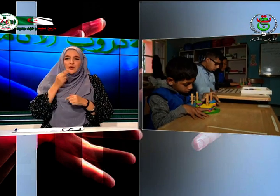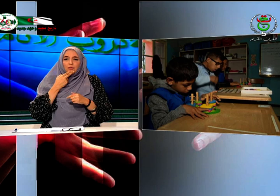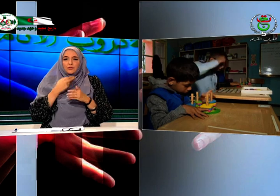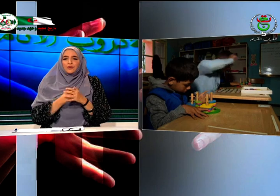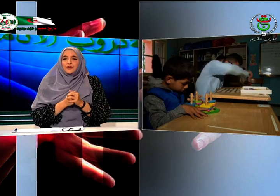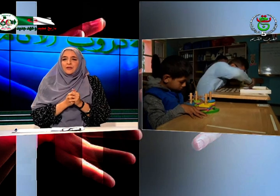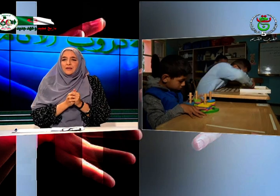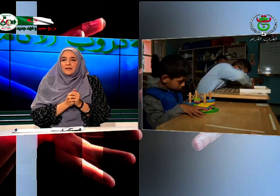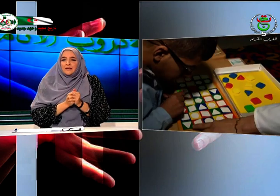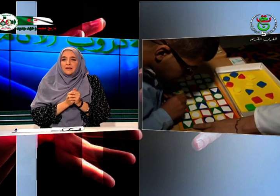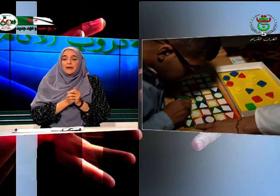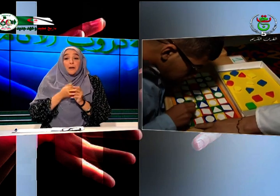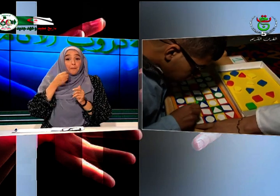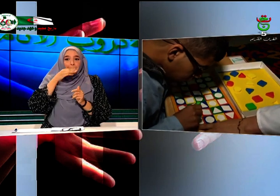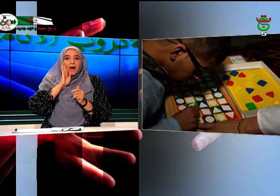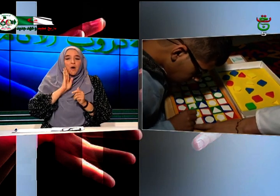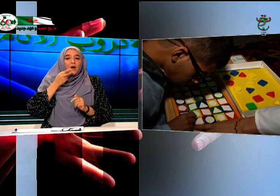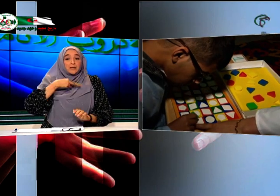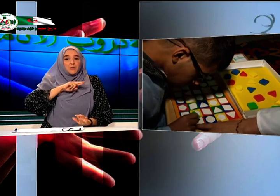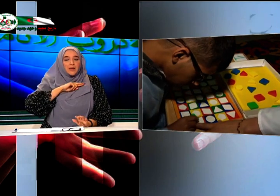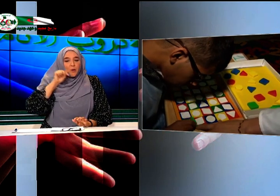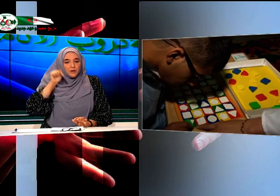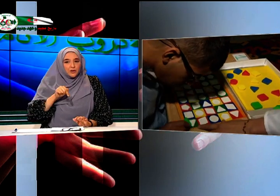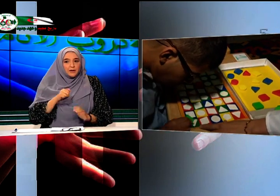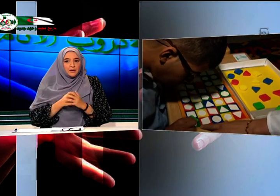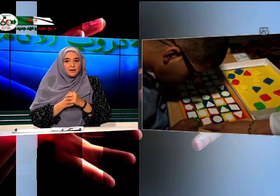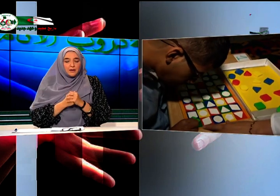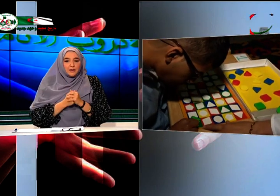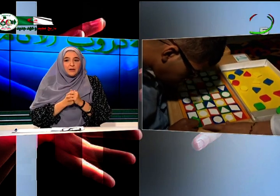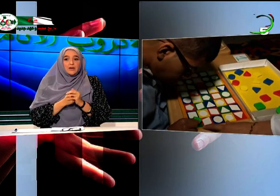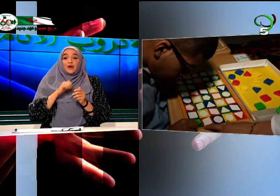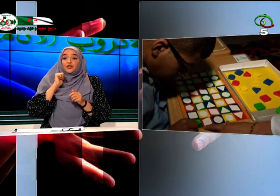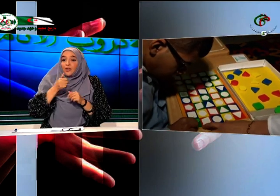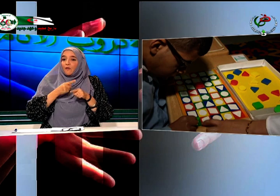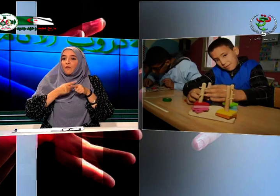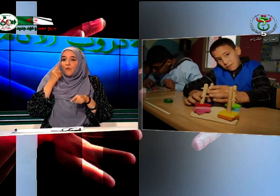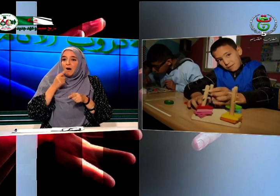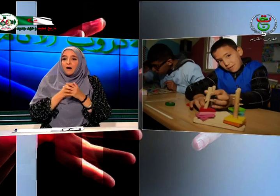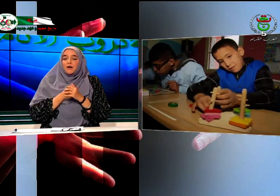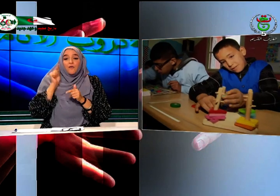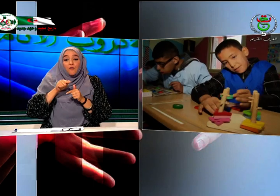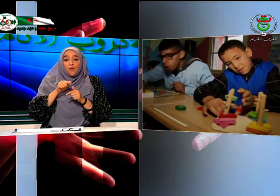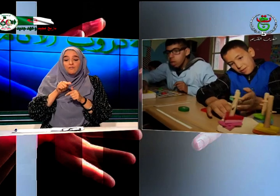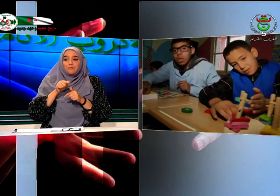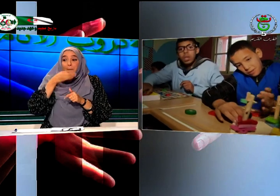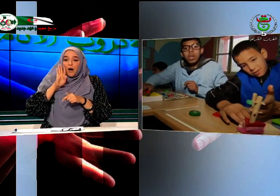الأولياء أيضاً هو الهدف المرجو في كل حصة مع المختص الأرطفوني وذلك